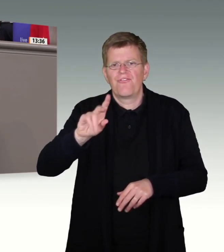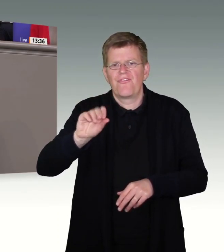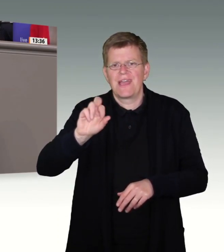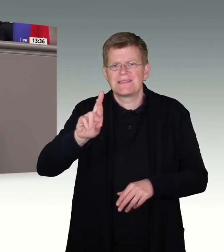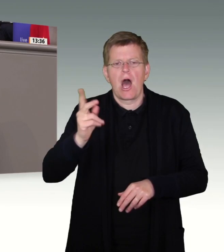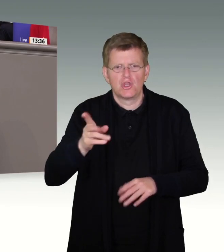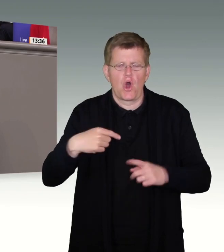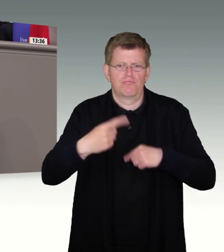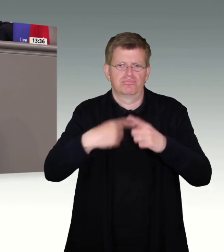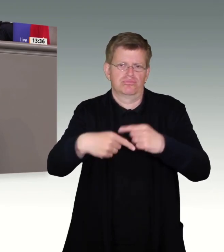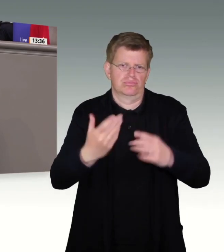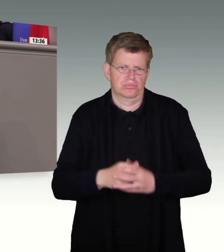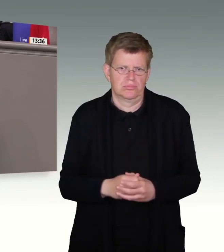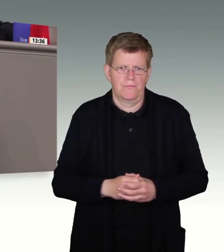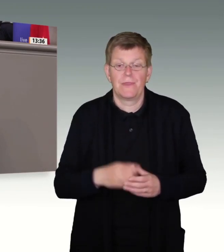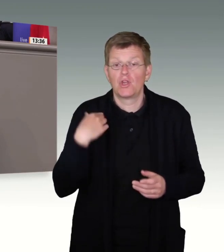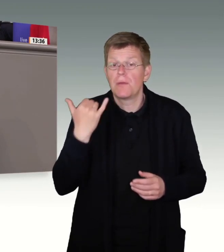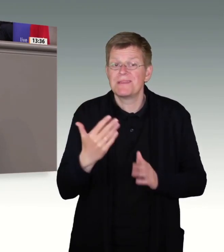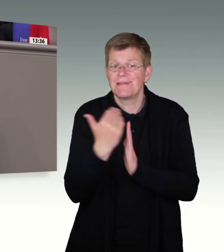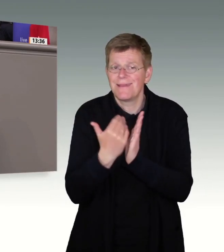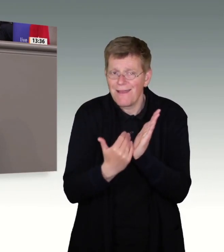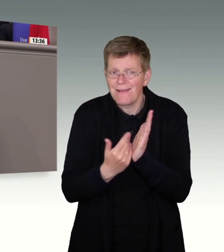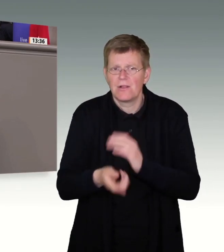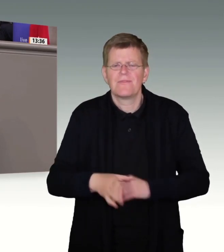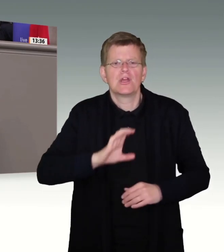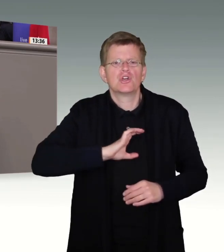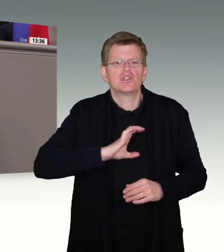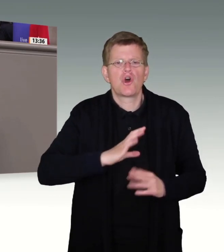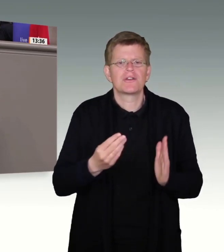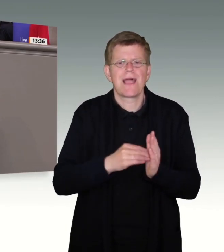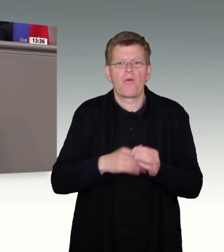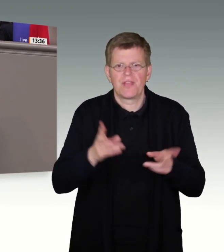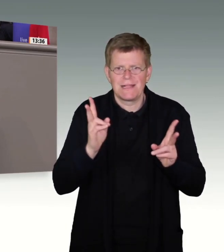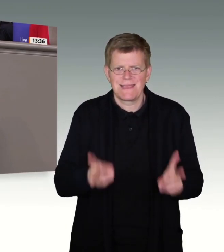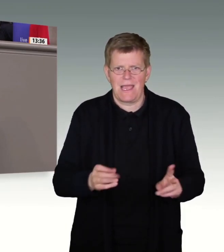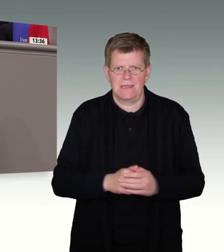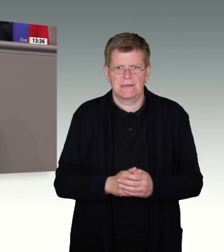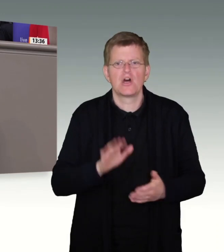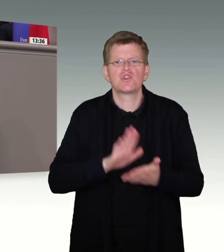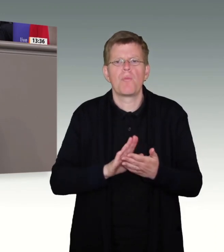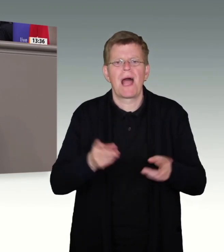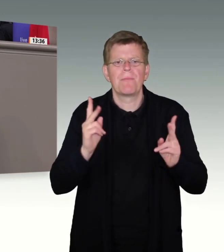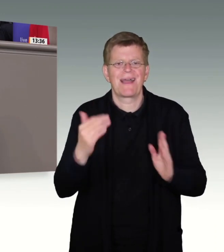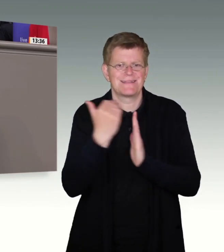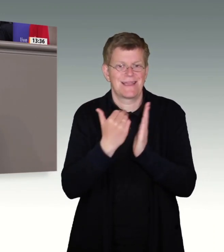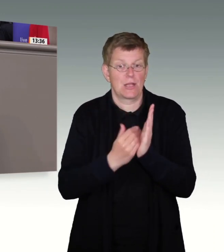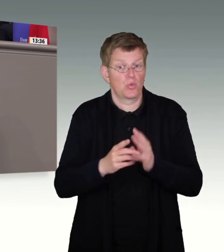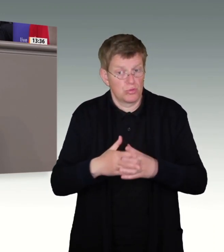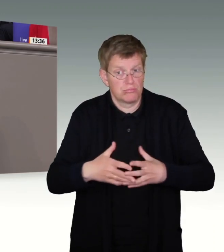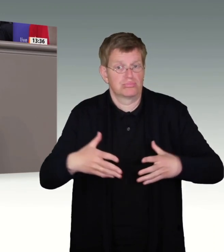Auch die bisherigen Regelungen neben dem Chancenaufenthaltsrecht zu den Bleiberechtsregelungen werden ausgeweitet,